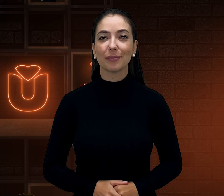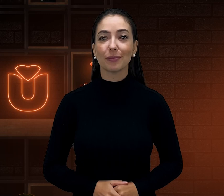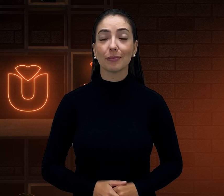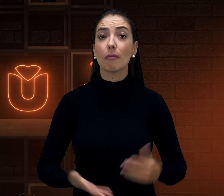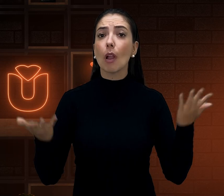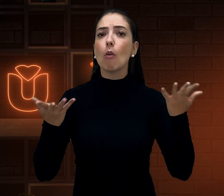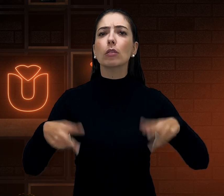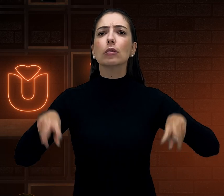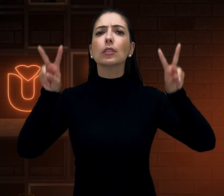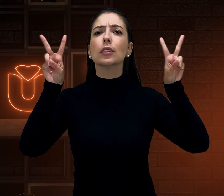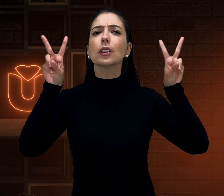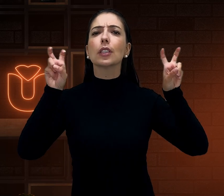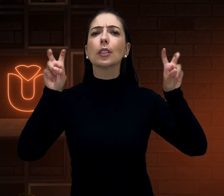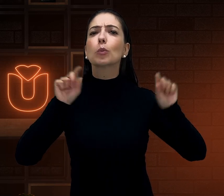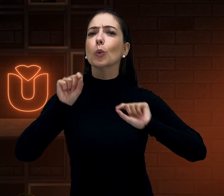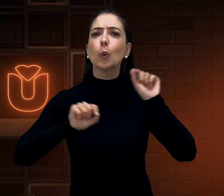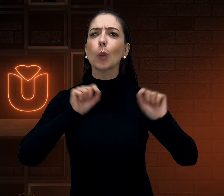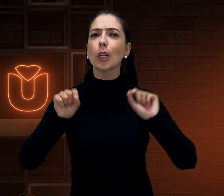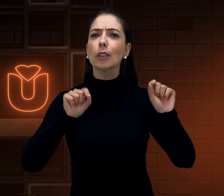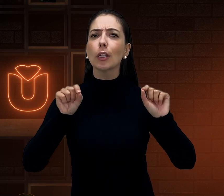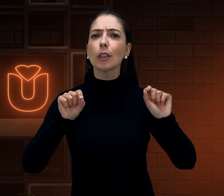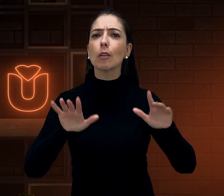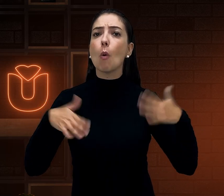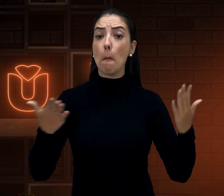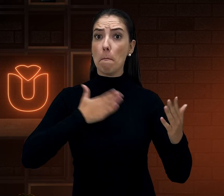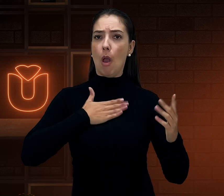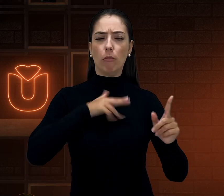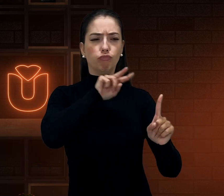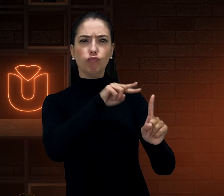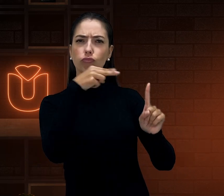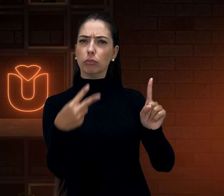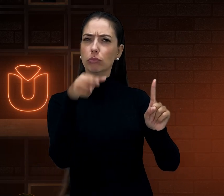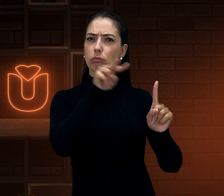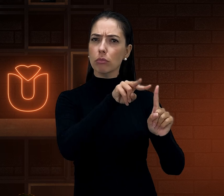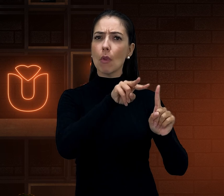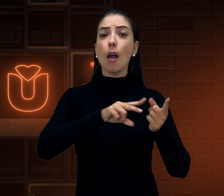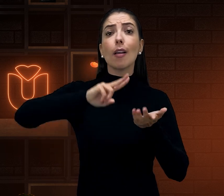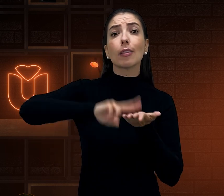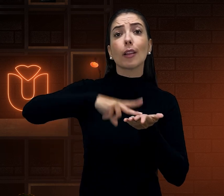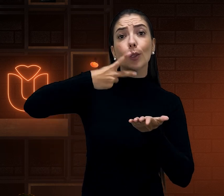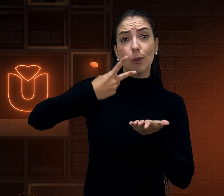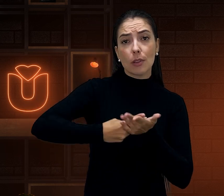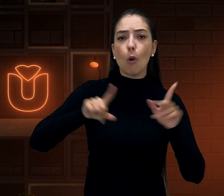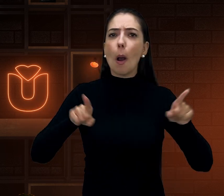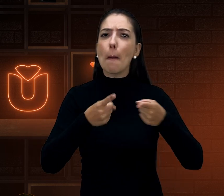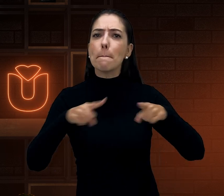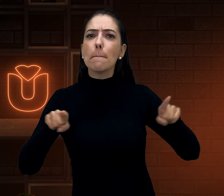Então, hoje eu vou falar qual é a minha percepção em relação à tradução de